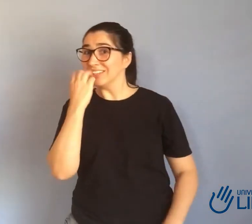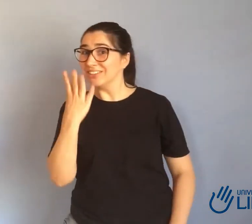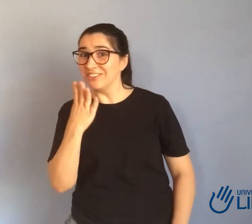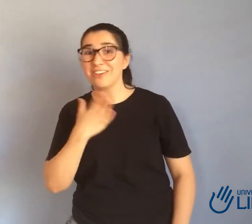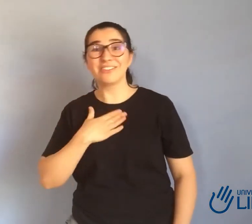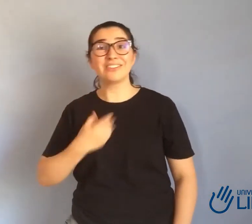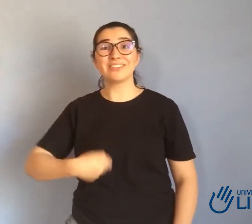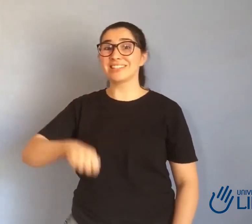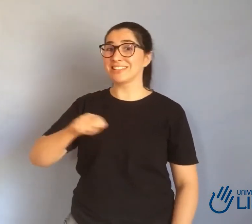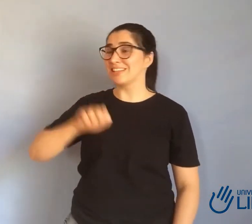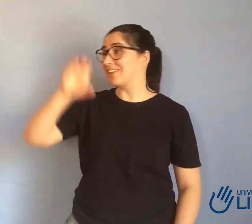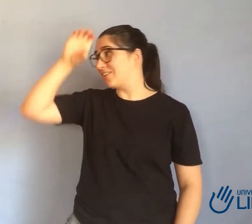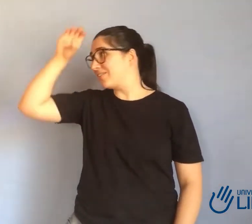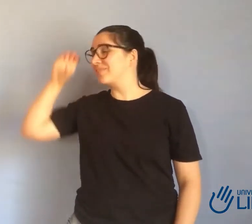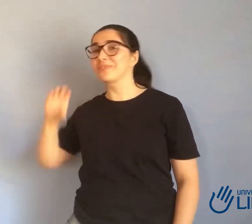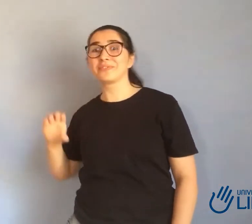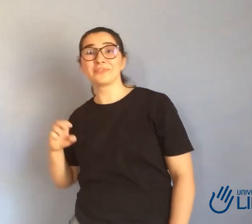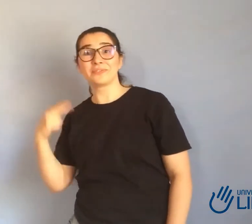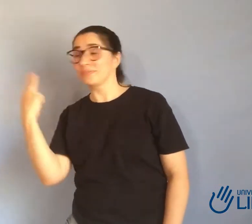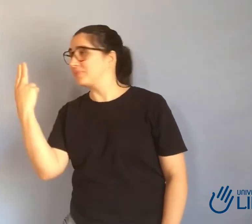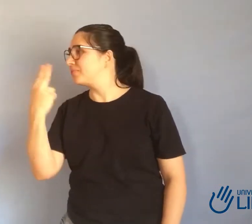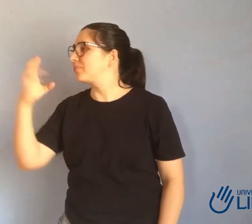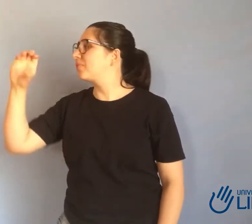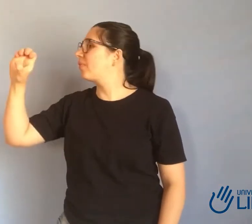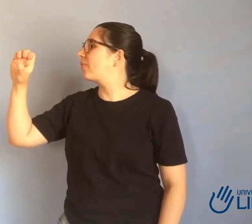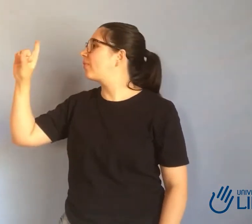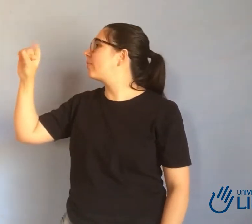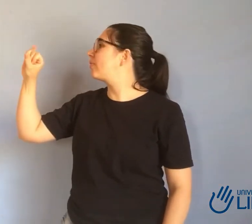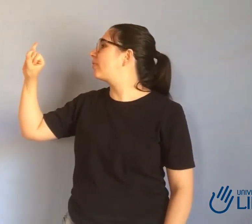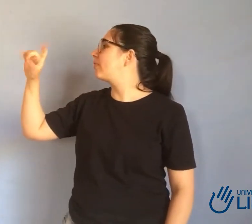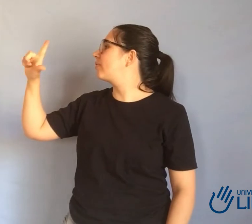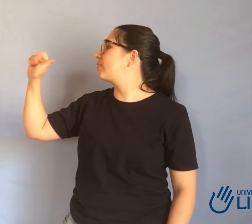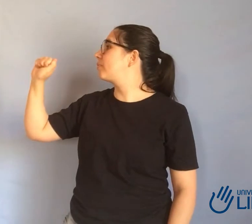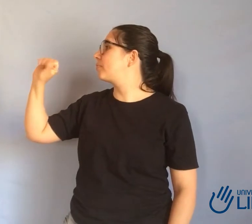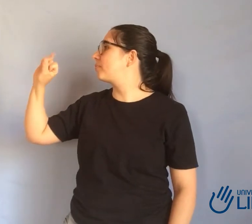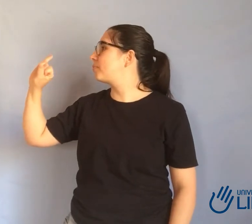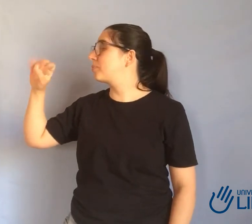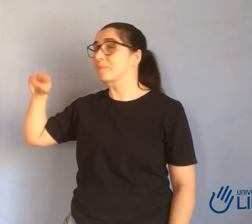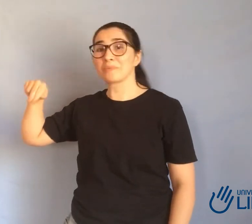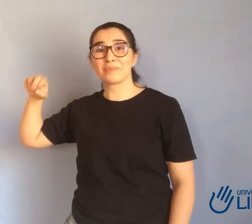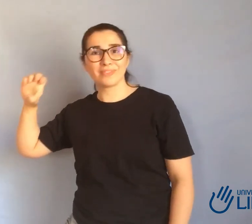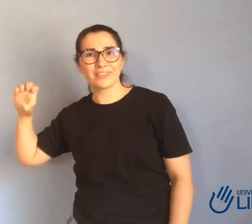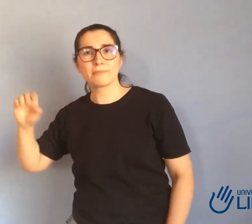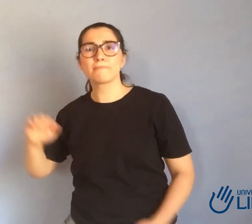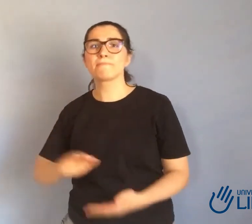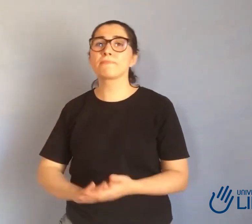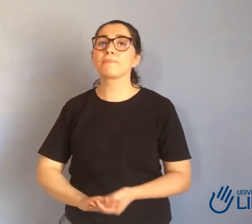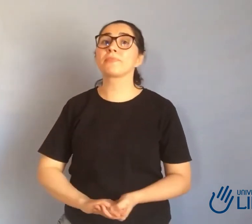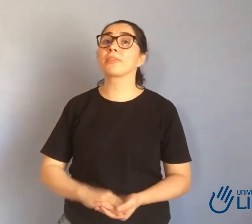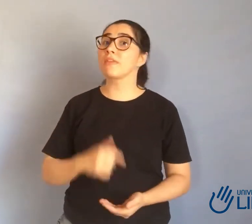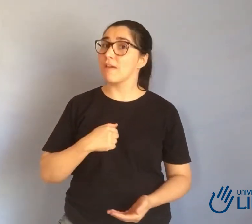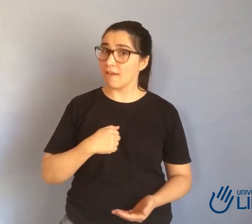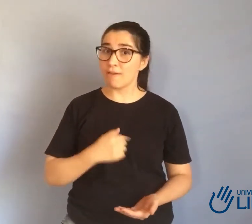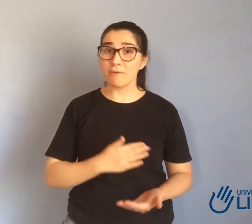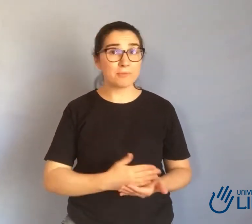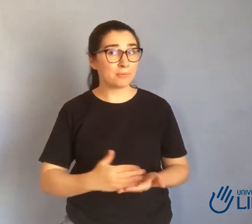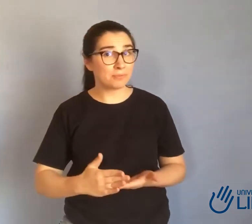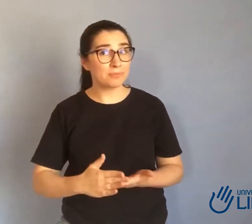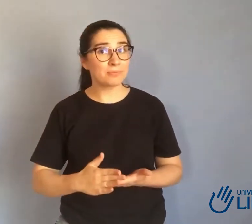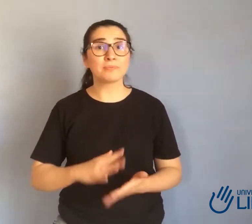Olá a todos, tudo bem com vocês? Este aqui é meu sinal, ou seja, a maneira como os surtos me conhecem. O meu nome